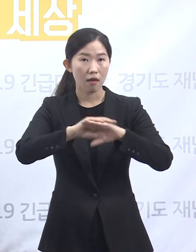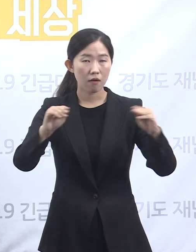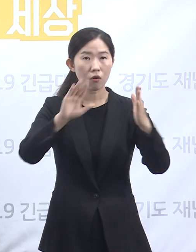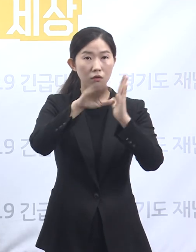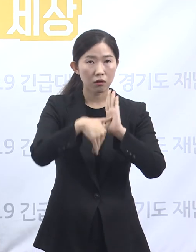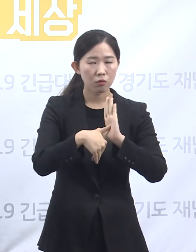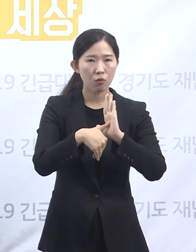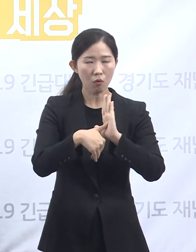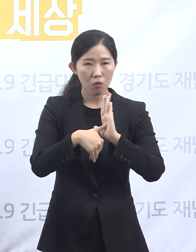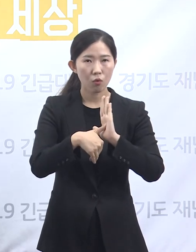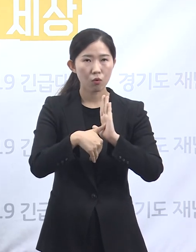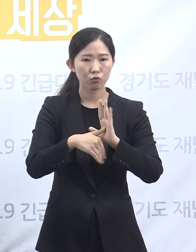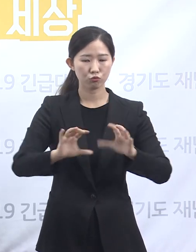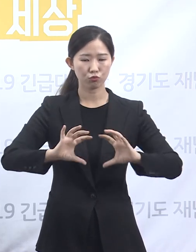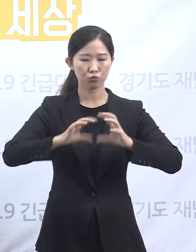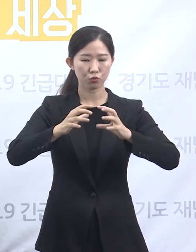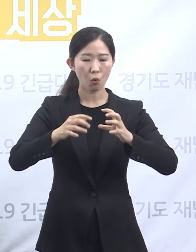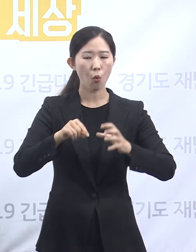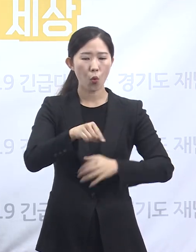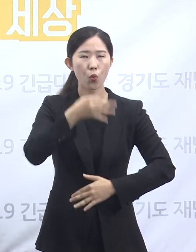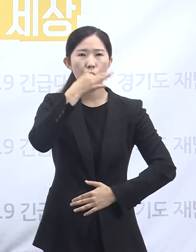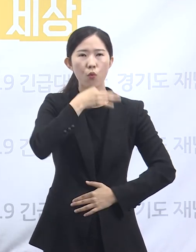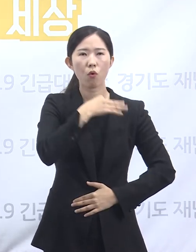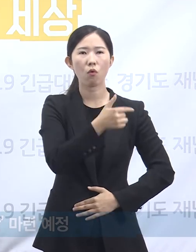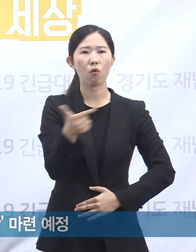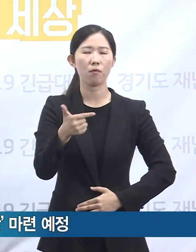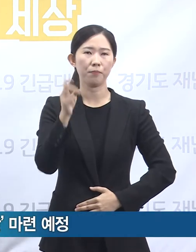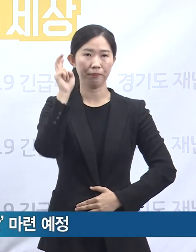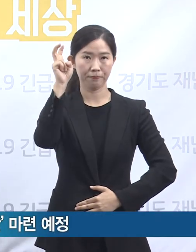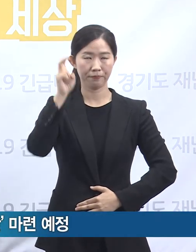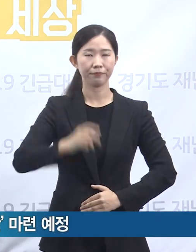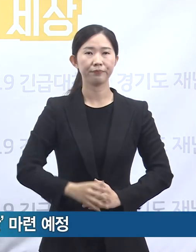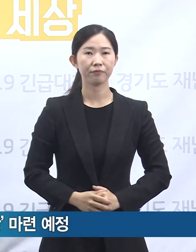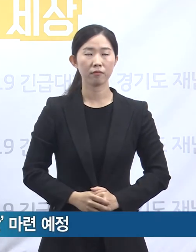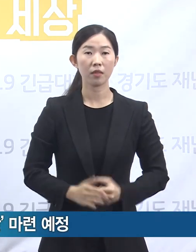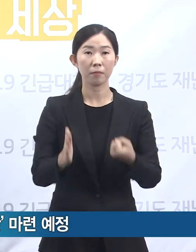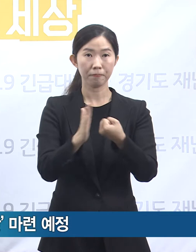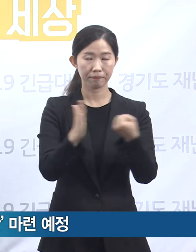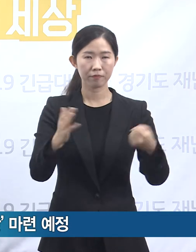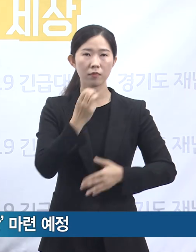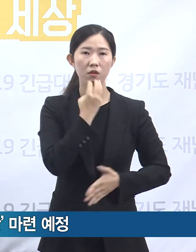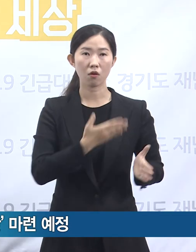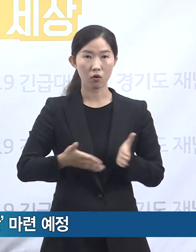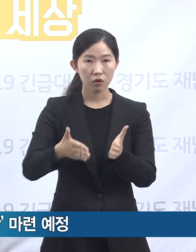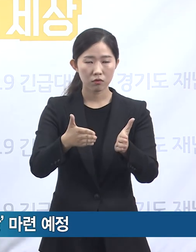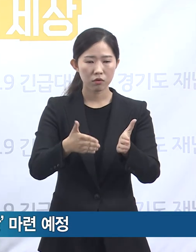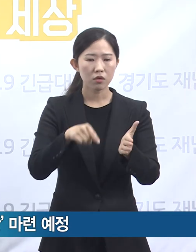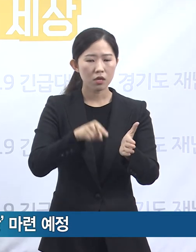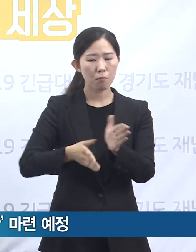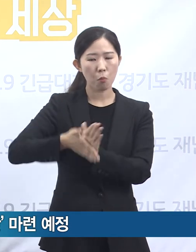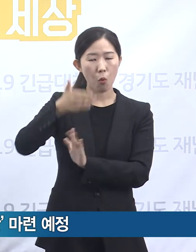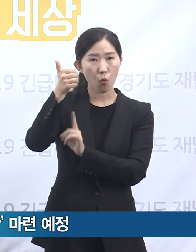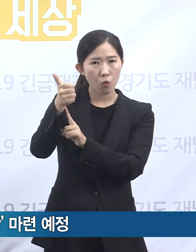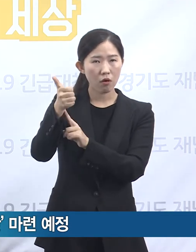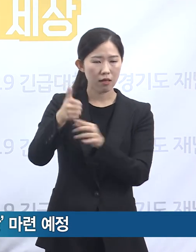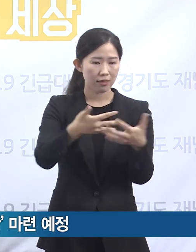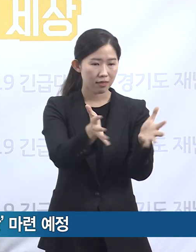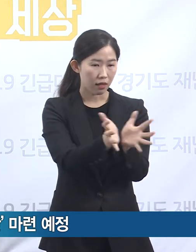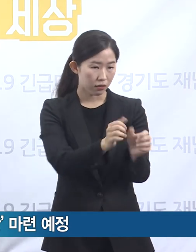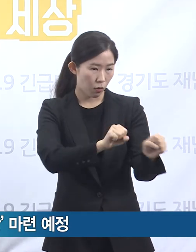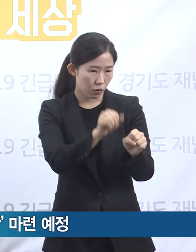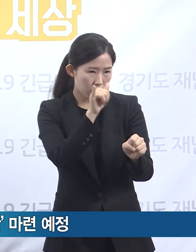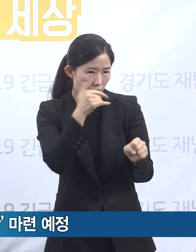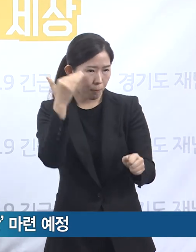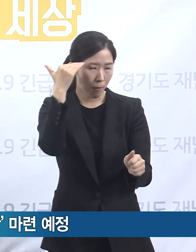전체적인 효율성이 증가될 것으로 생각됩니다. 그래서 경기도는 이 본사의 단체 활동 방해와 부당해지